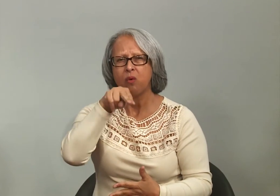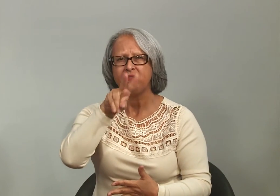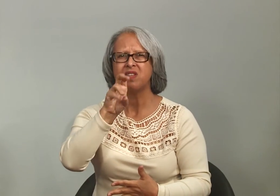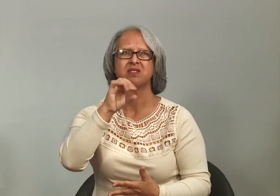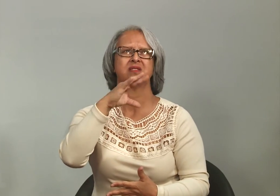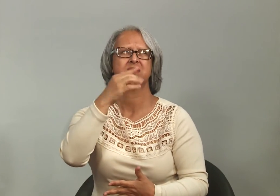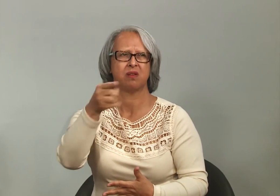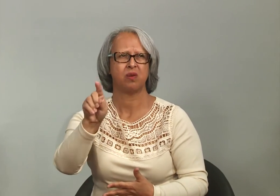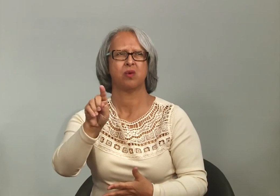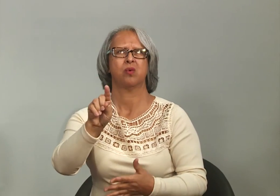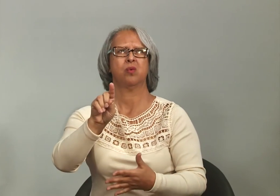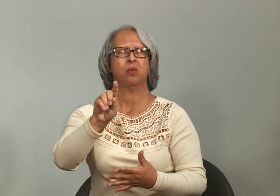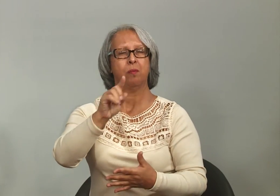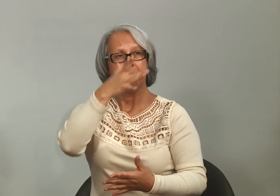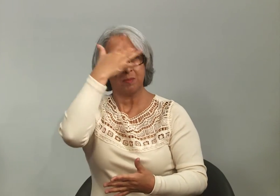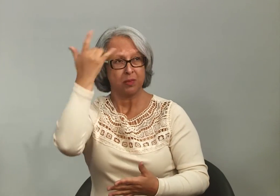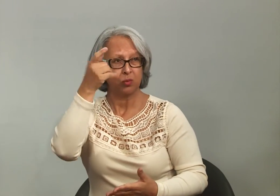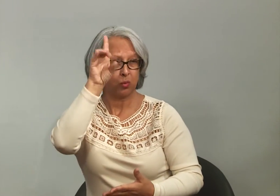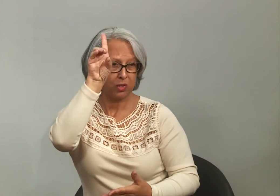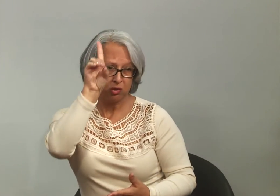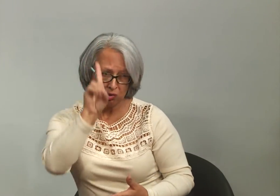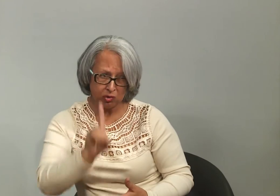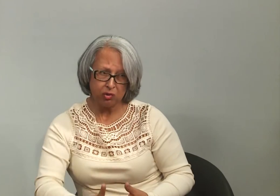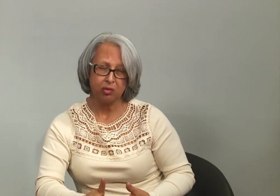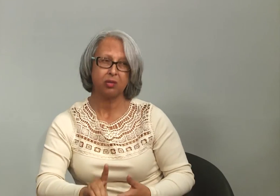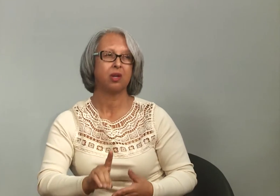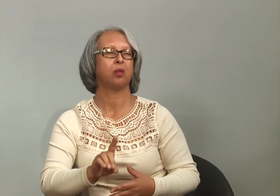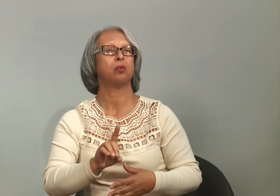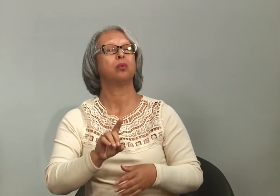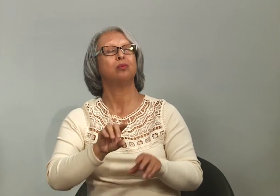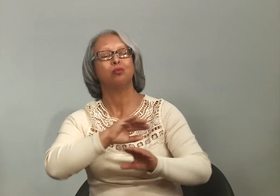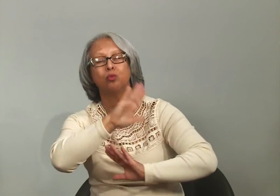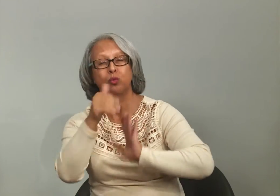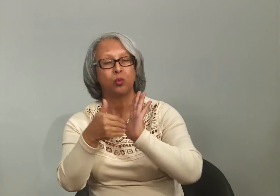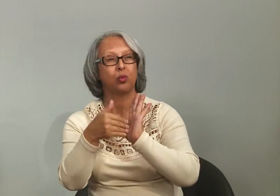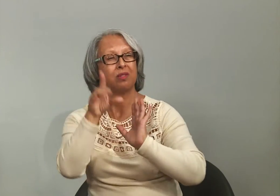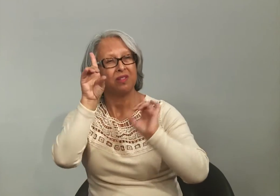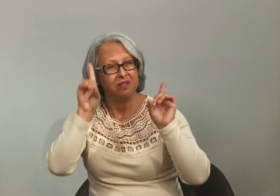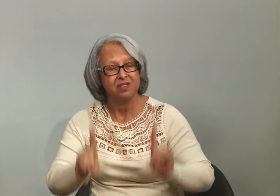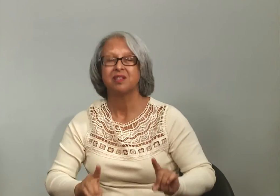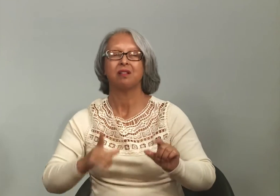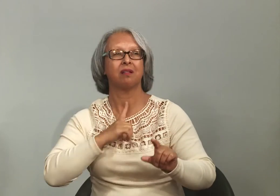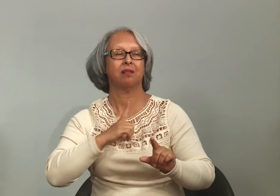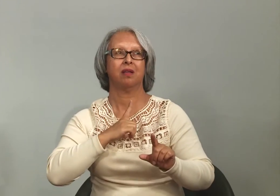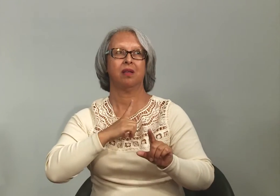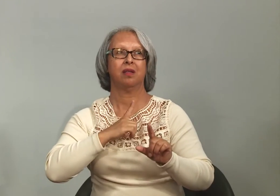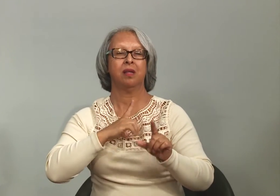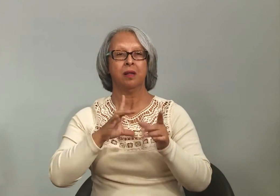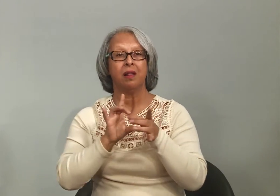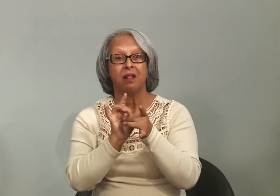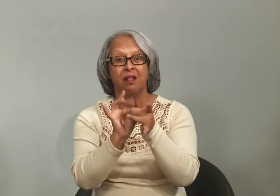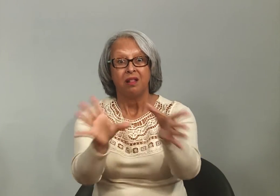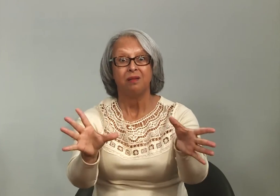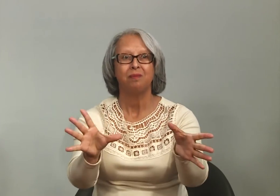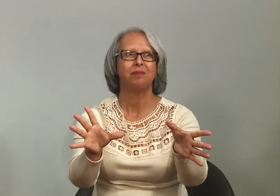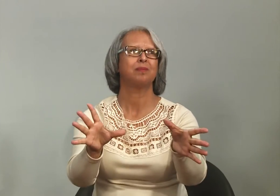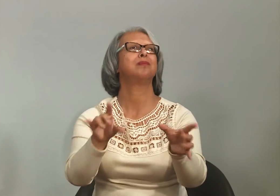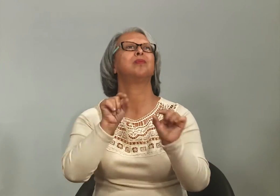questão, né? A conversão dos direitos humanos, né? Onde todos os deficientes têm liberdade